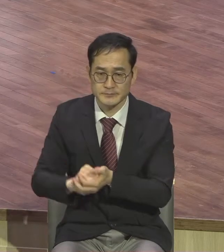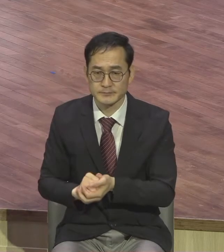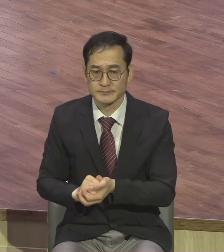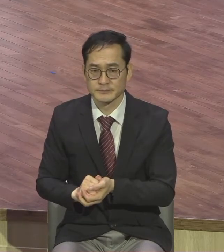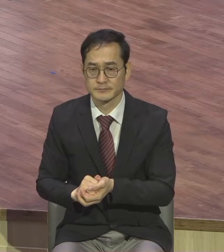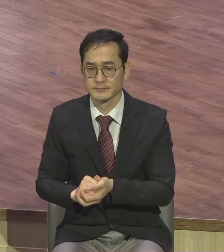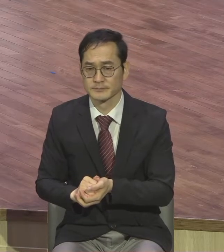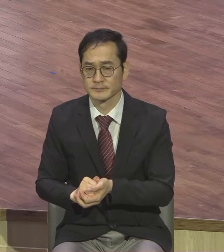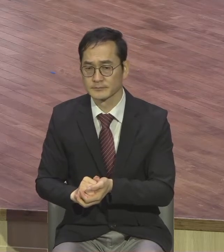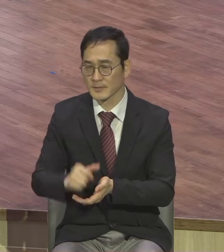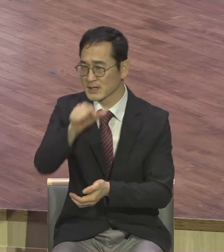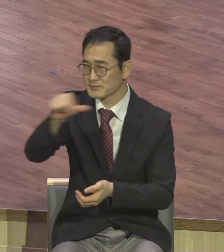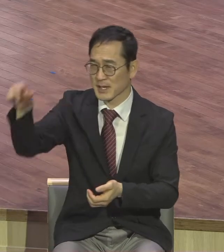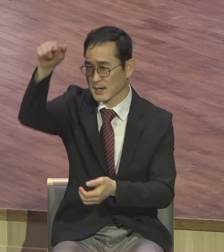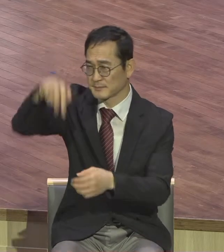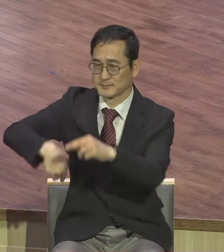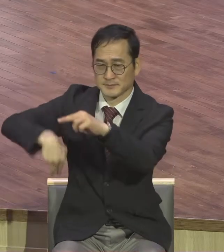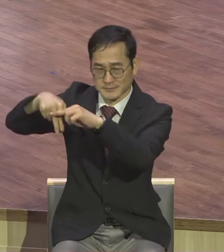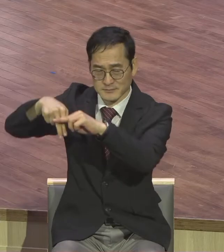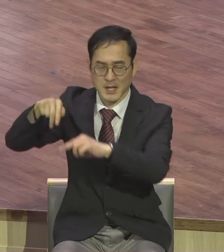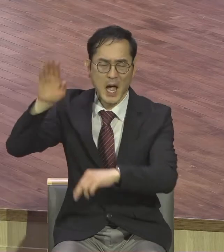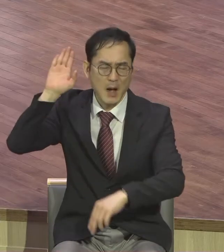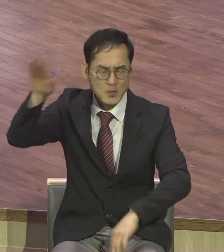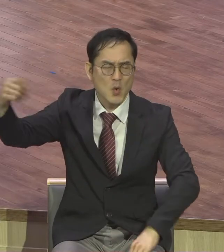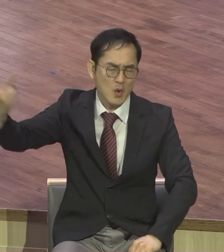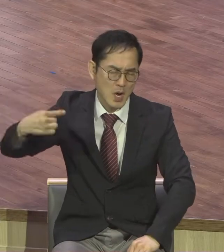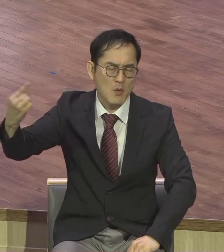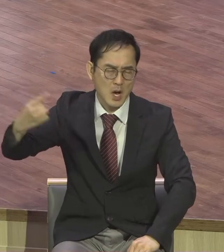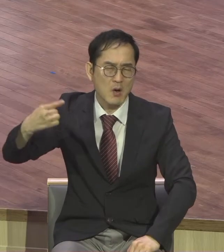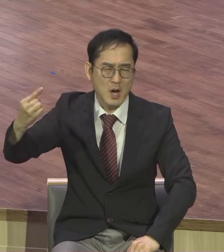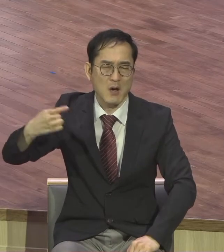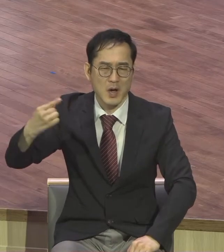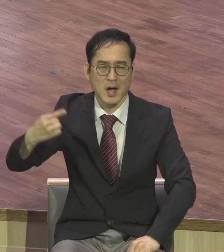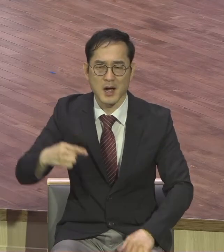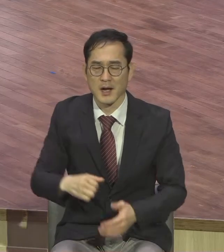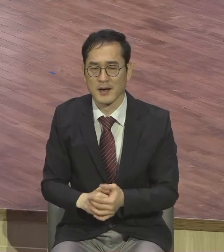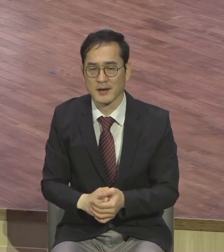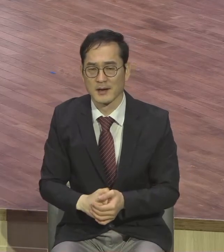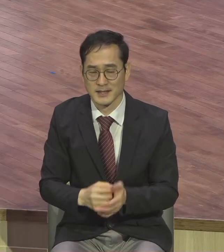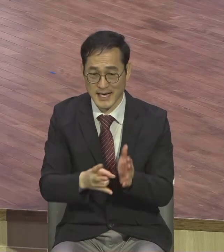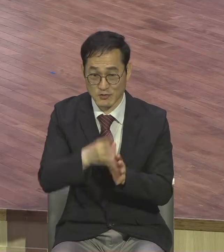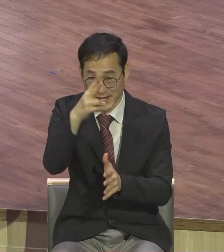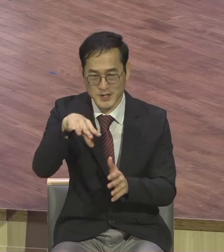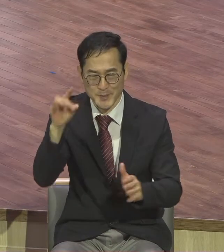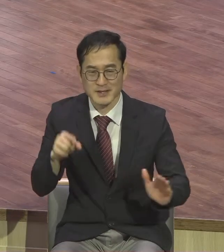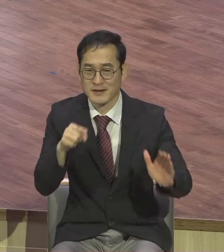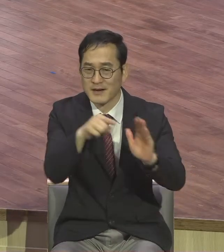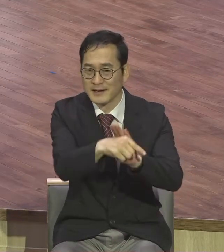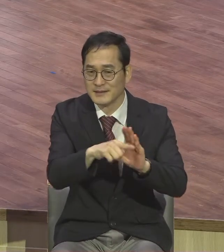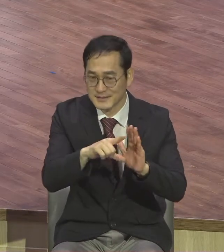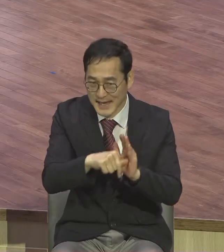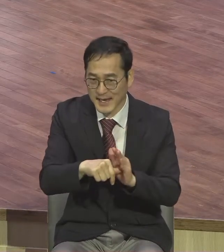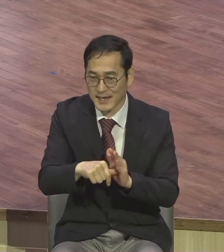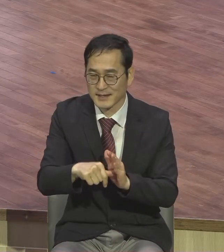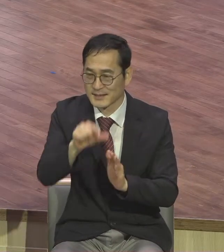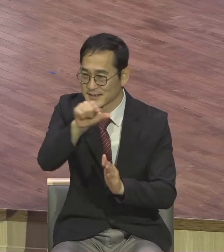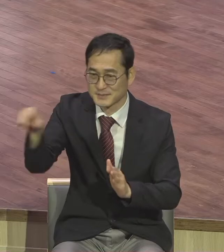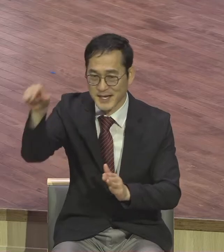대소기를 가는 그런 길을 예루살렘으로 입성하면서 이제 시작되는 사건들이 계속